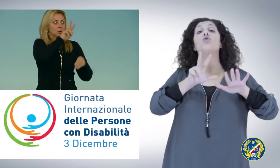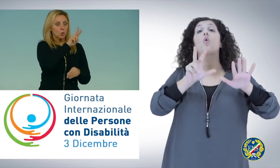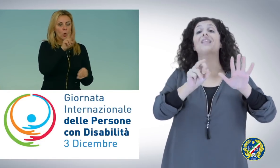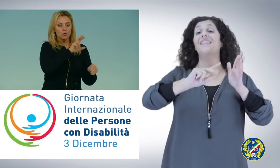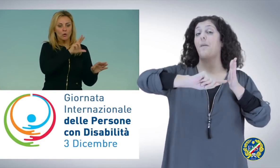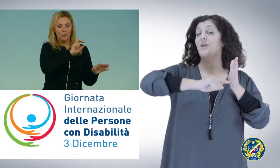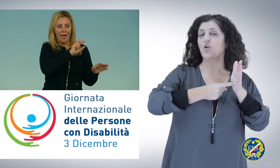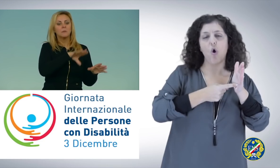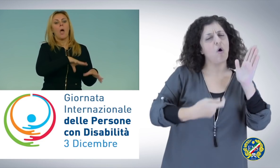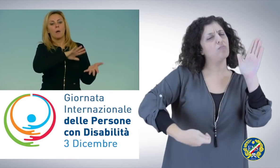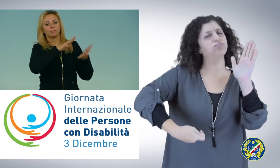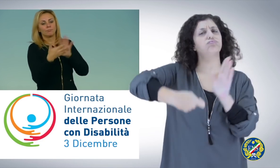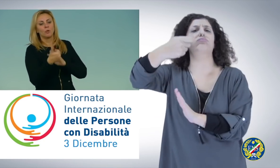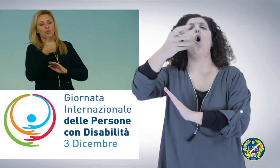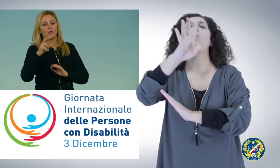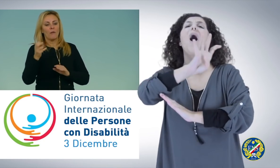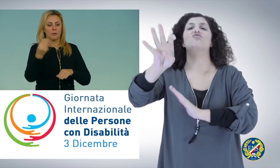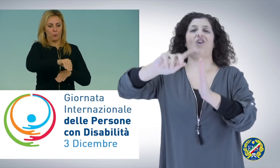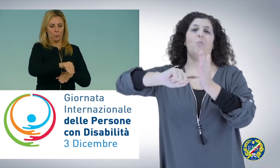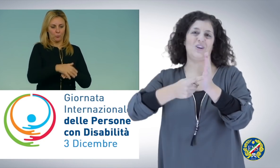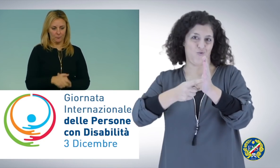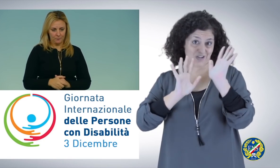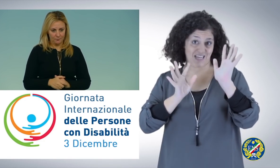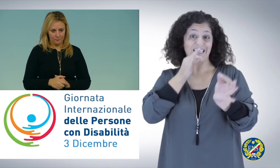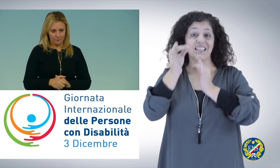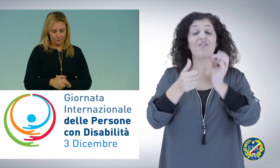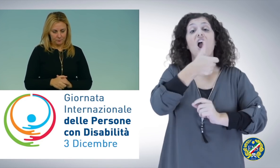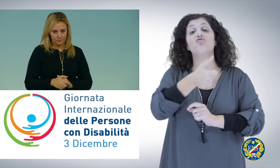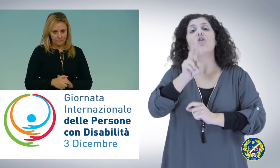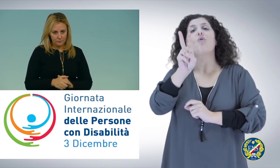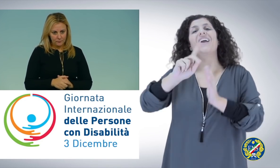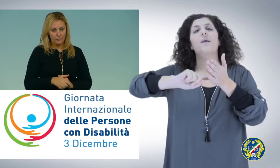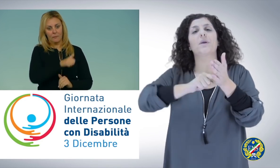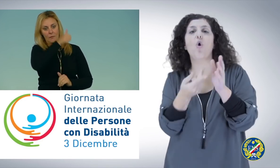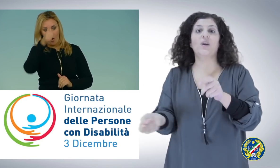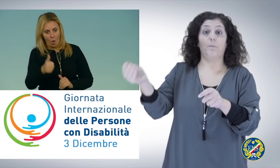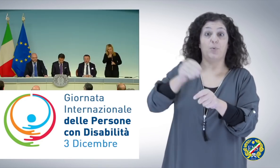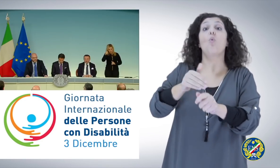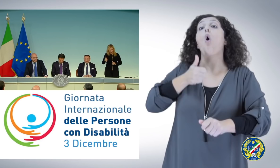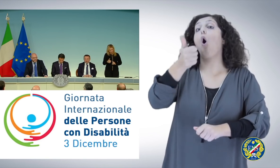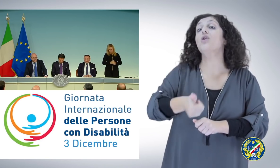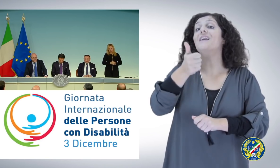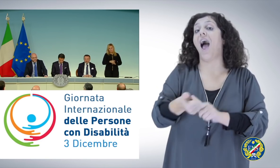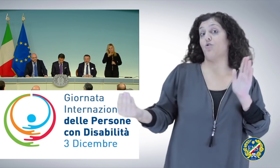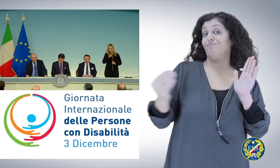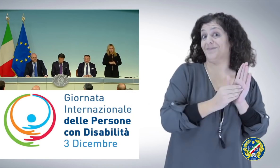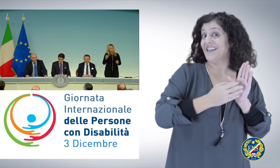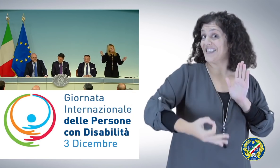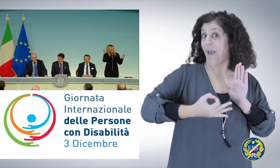milioni. Quindi 120 milioni di euro in più ogni anno, anche questi strutturali. Senza dimenticarsi